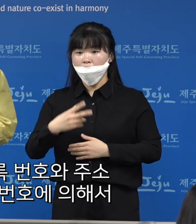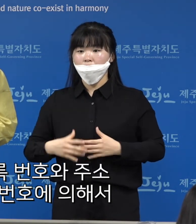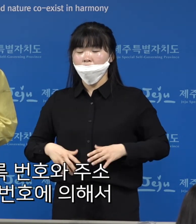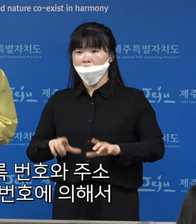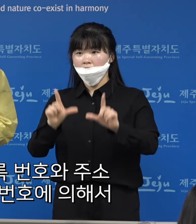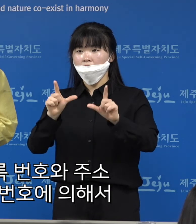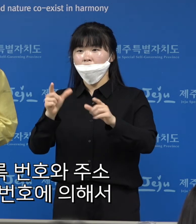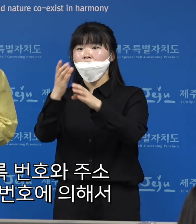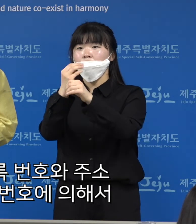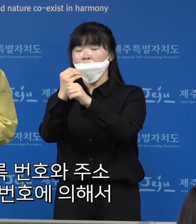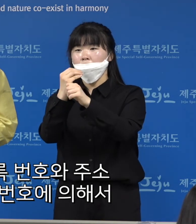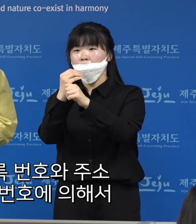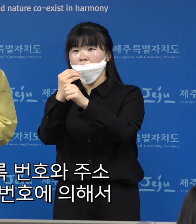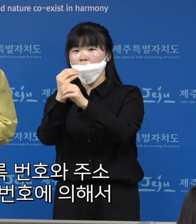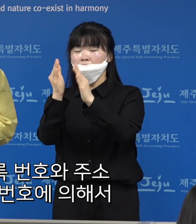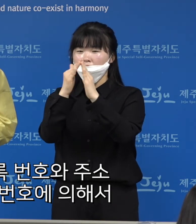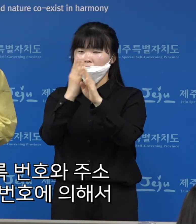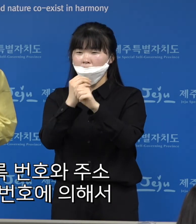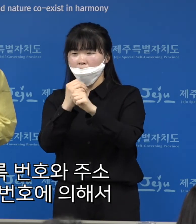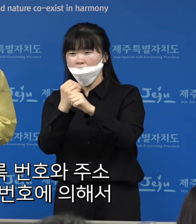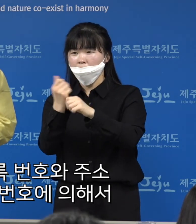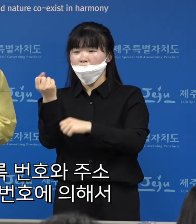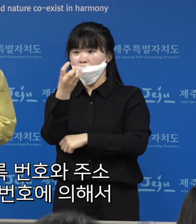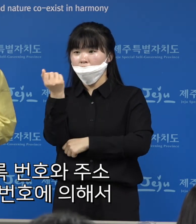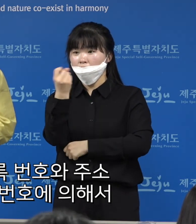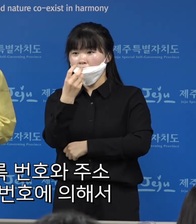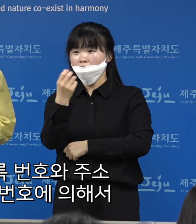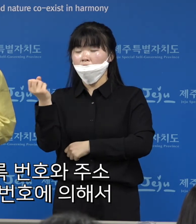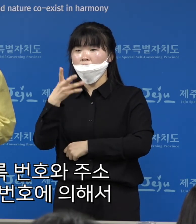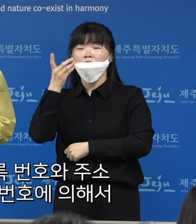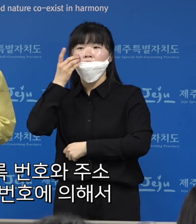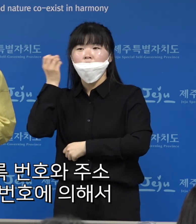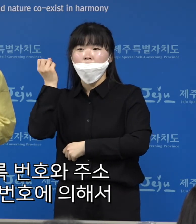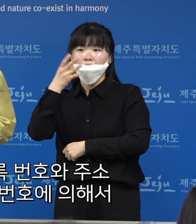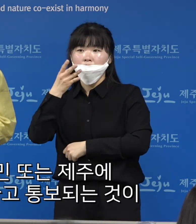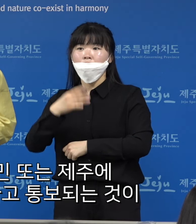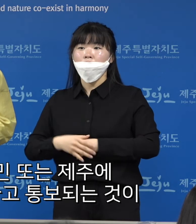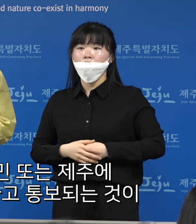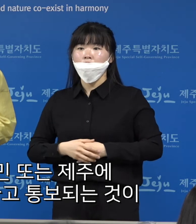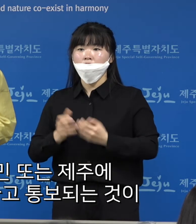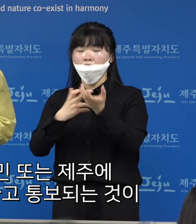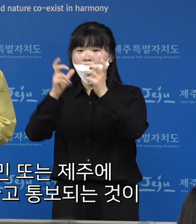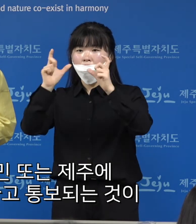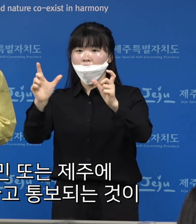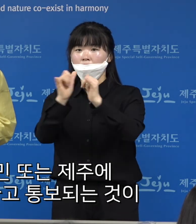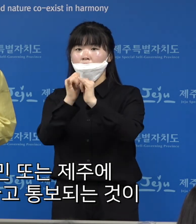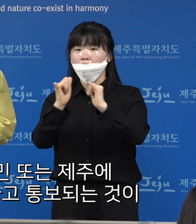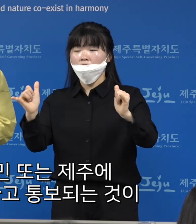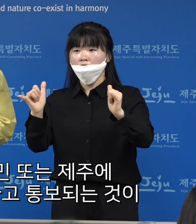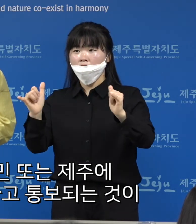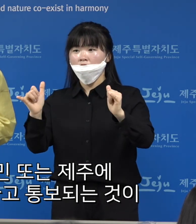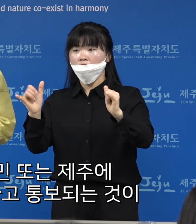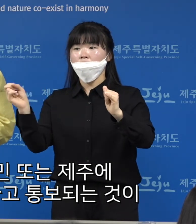주소, 주민등록 번호와 주소 또는 핸드폰 번호에 의해서 제주도민 또는